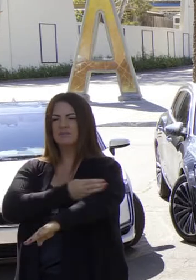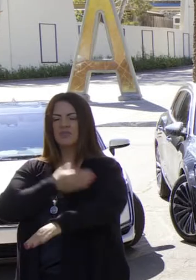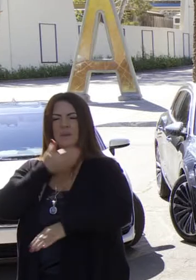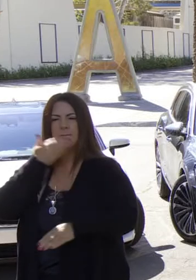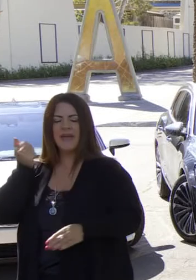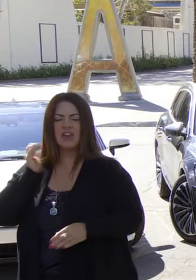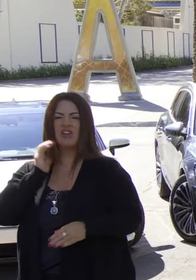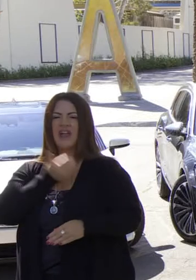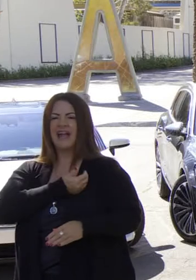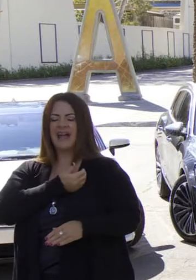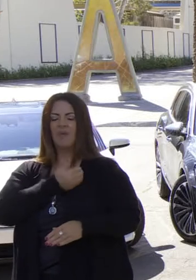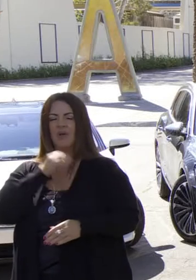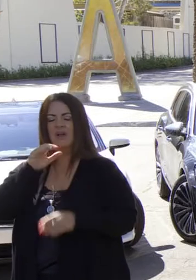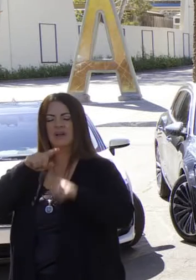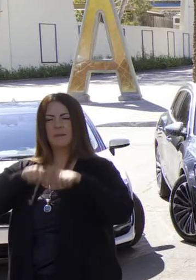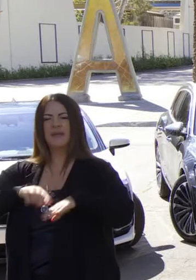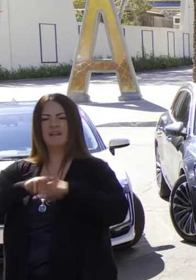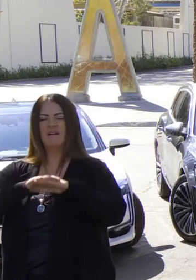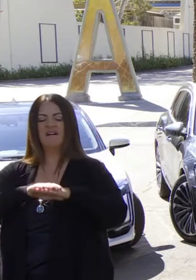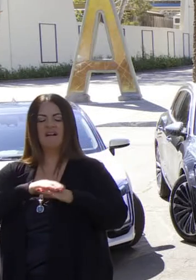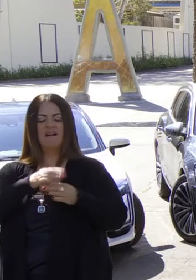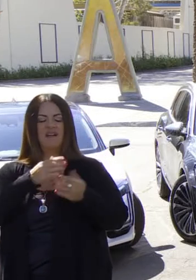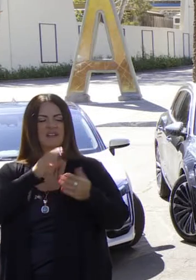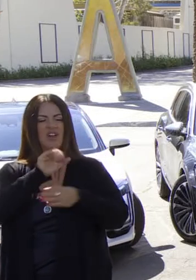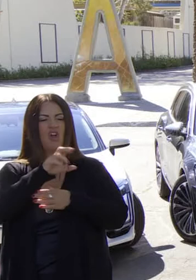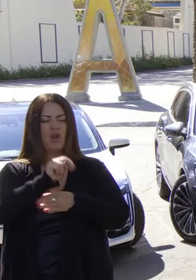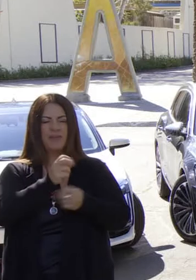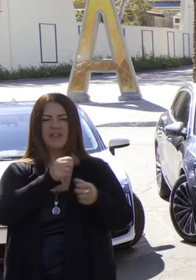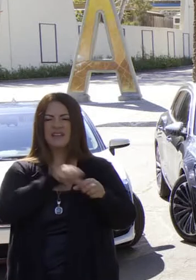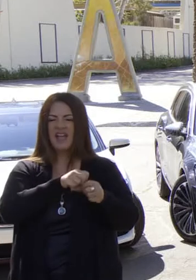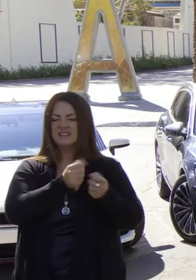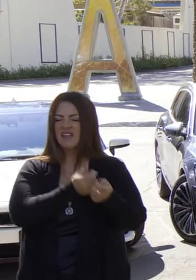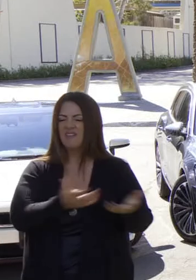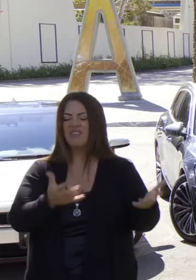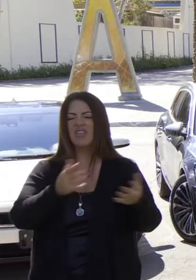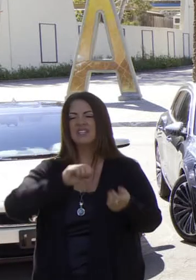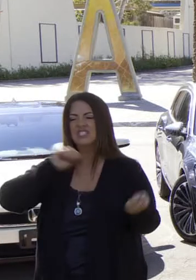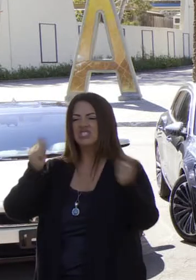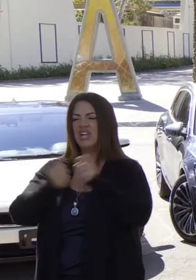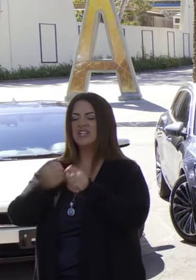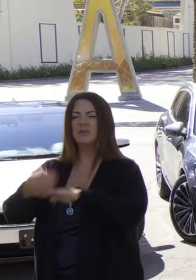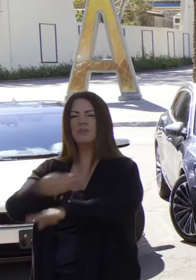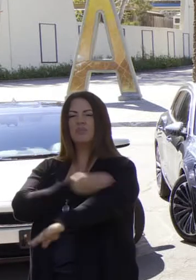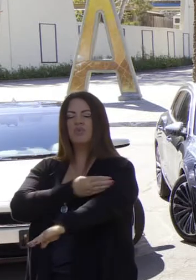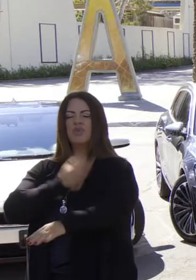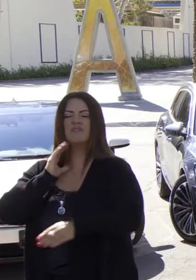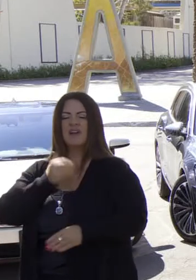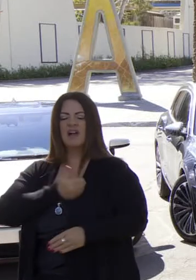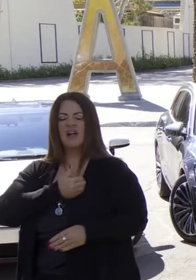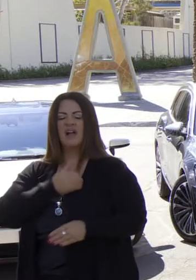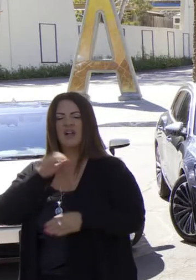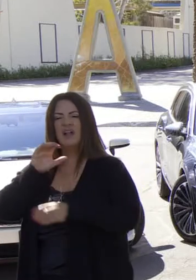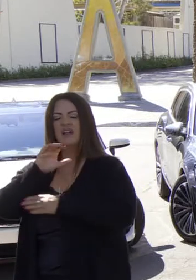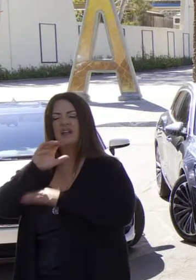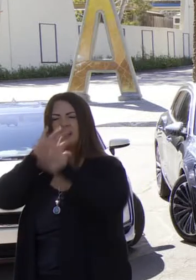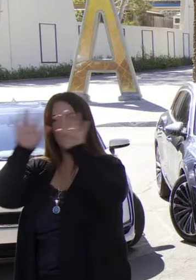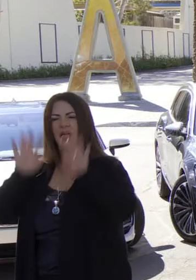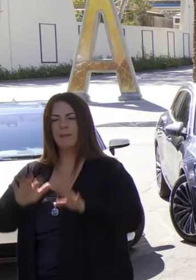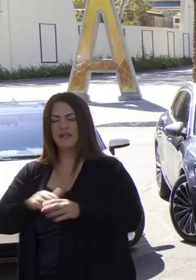Brown, que también fijó la pauta no solo en liderazgo en California y a lo ancho de Estados Unidos, sino globalmente.